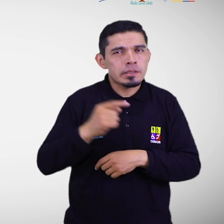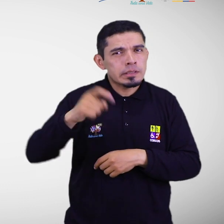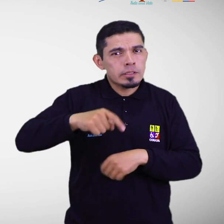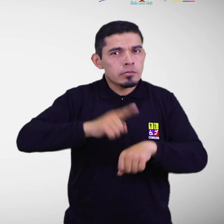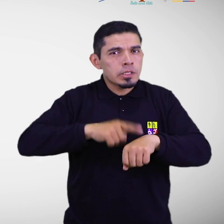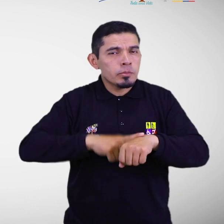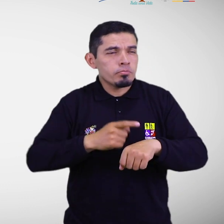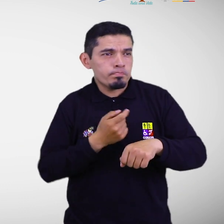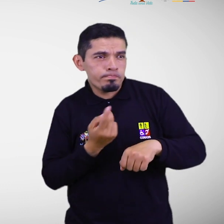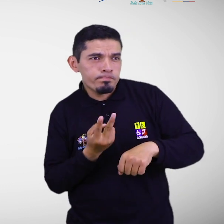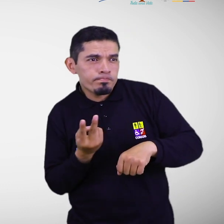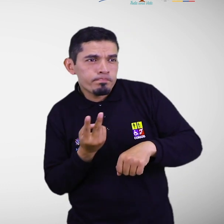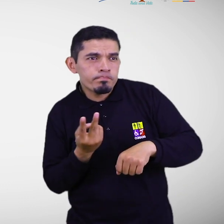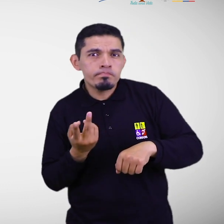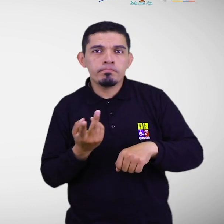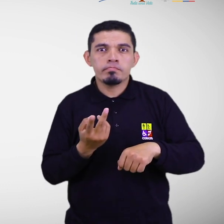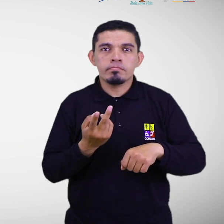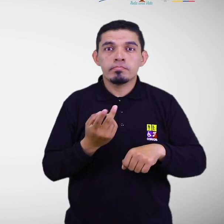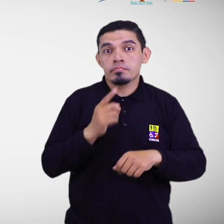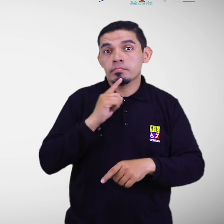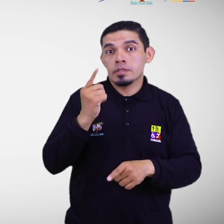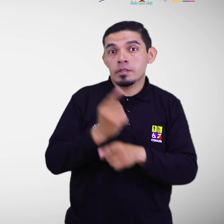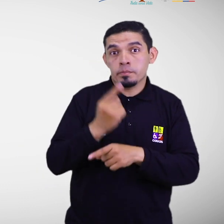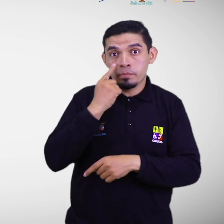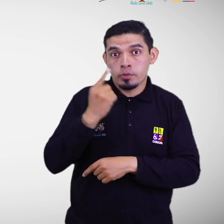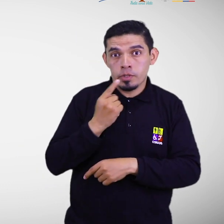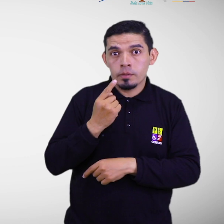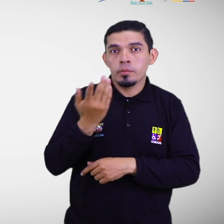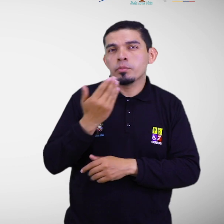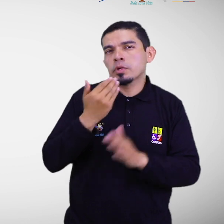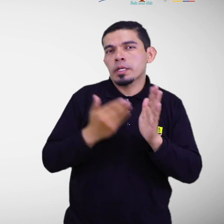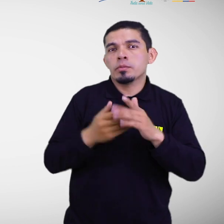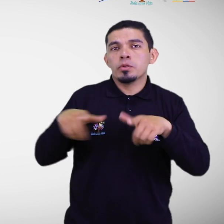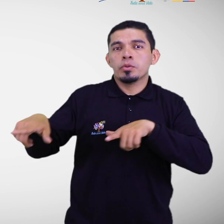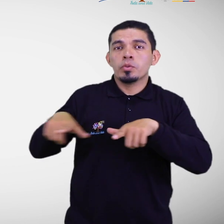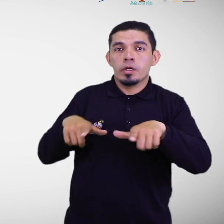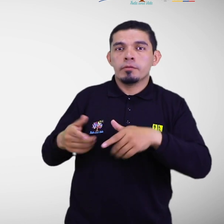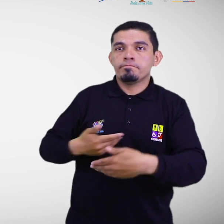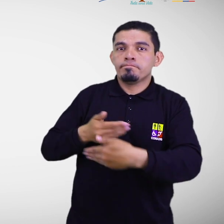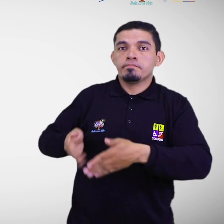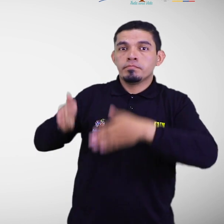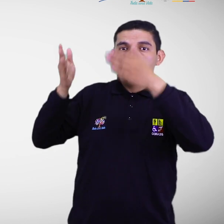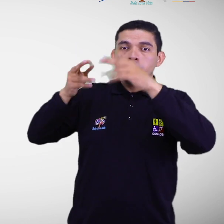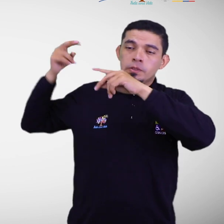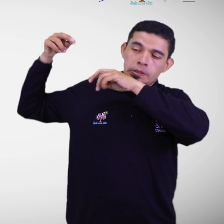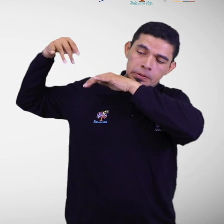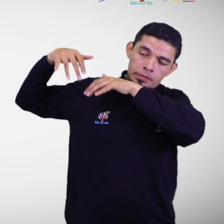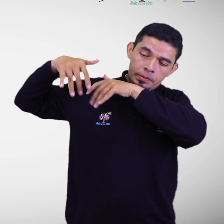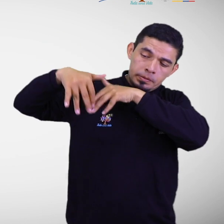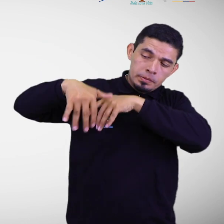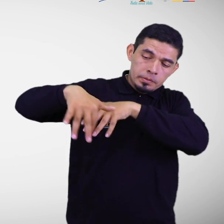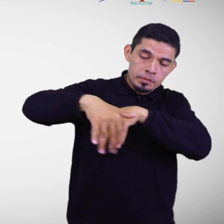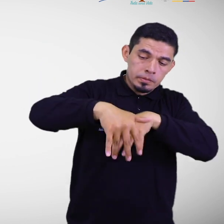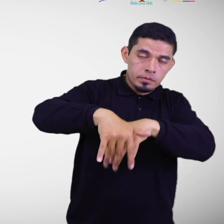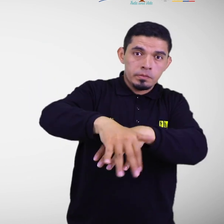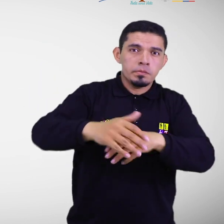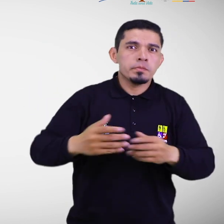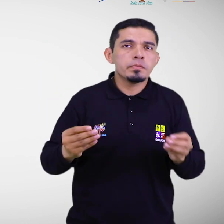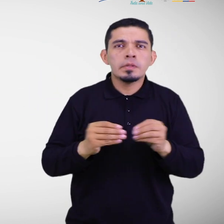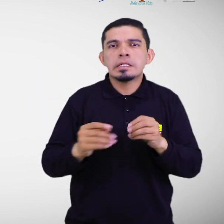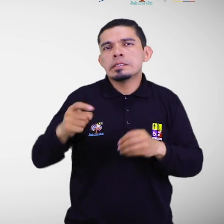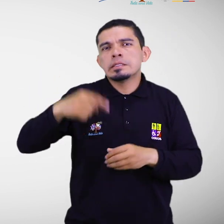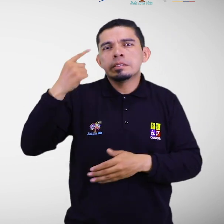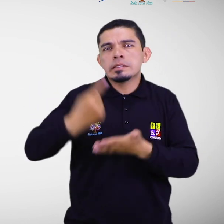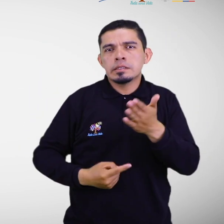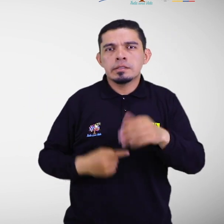Es aquella que se realiza en una instalación definida. Para su ejercicio no requiere de mayores recursos. Se